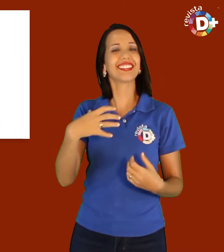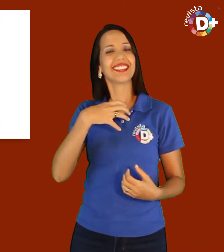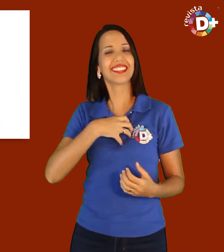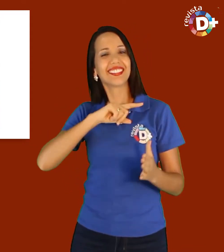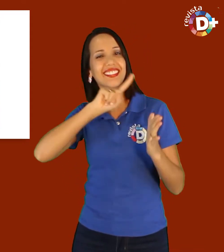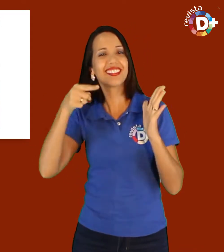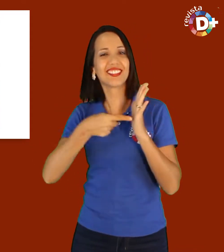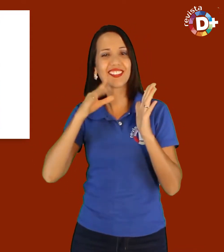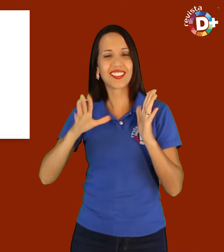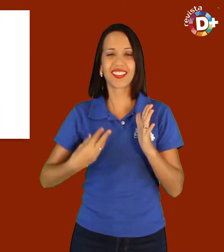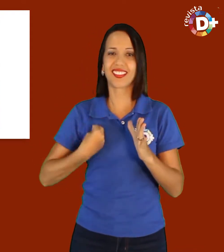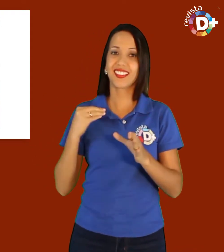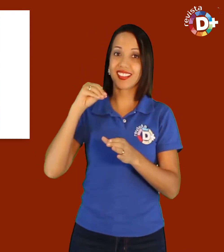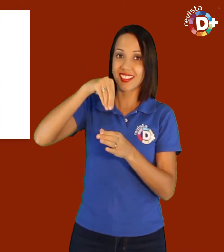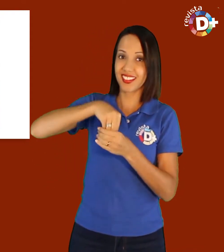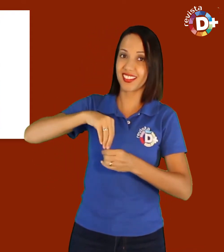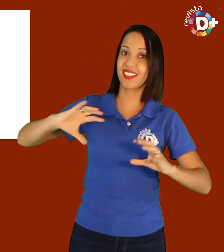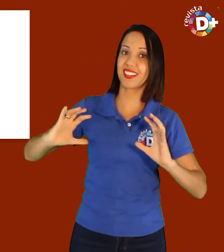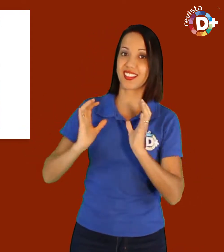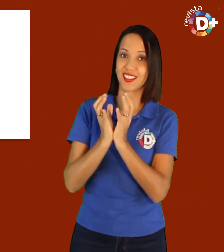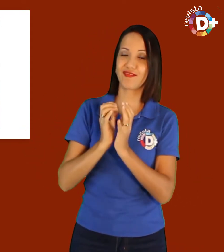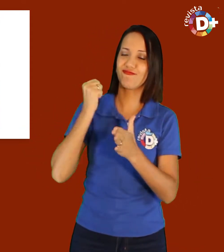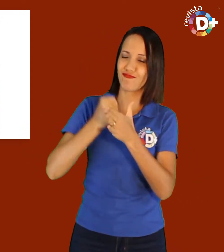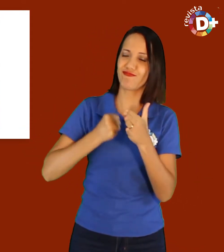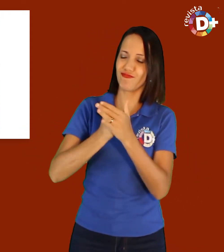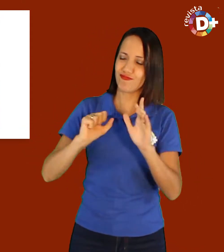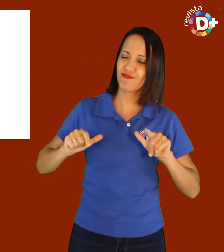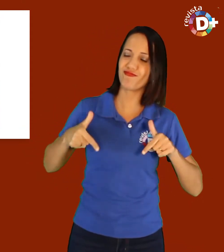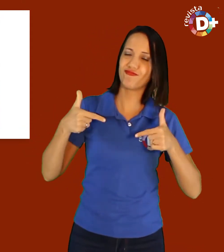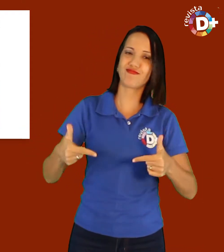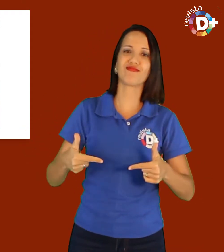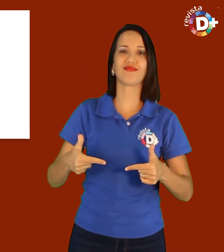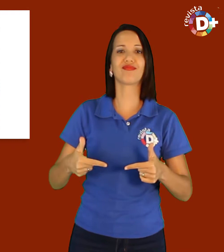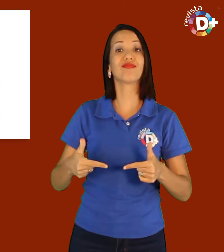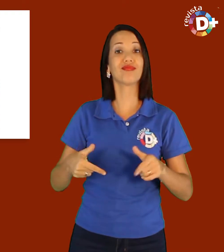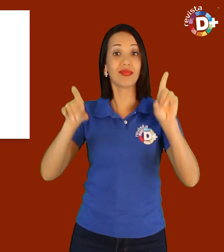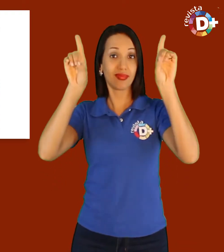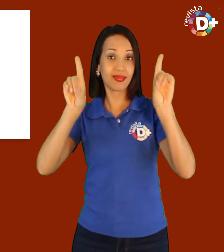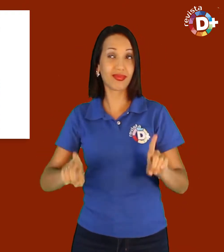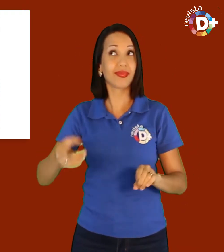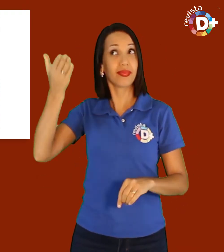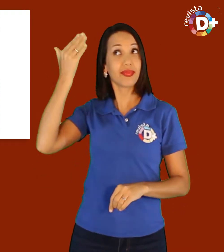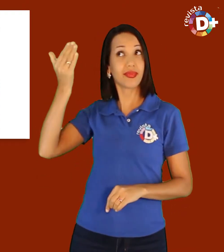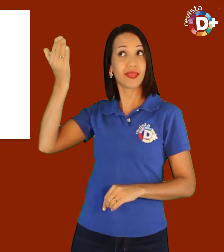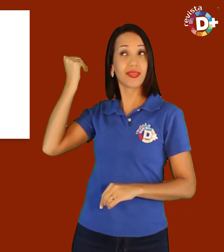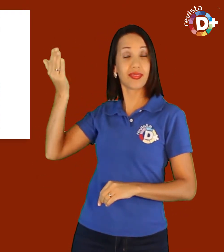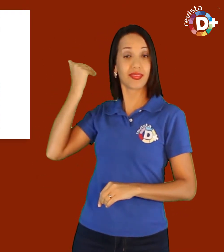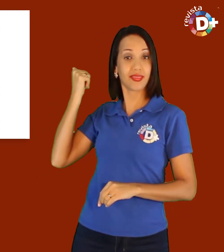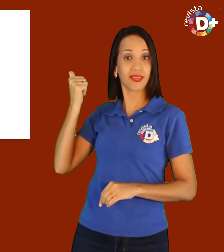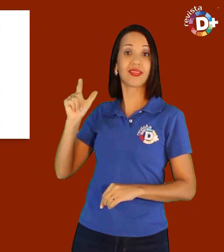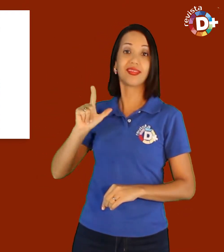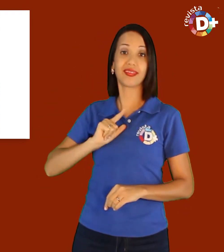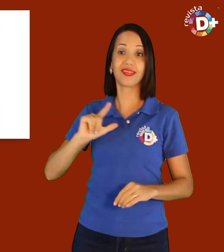de uma maneira natural, em razão de eu já fazer parte de grupos de ativistas que lutavam pelos deficientes na época.